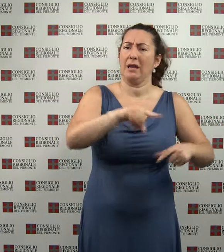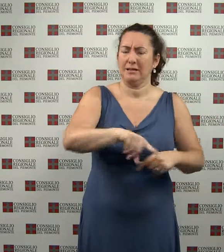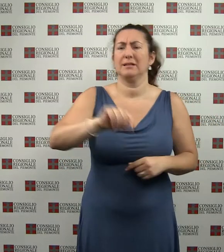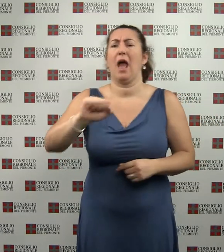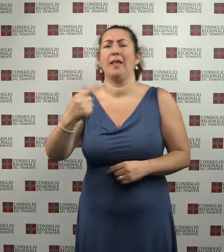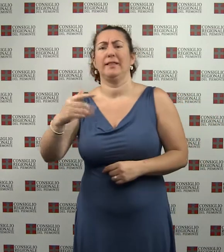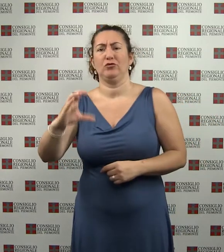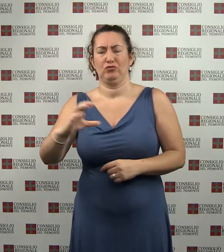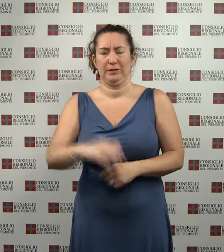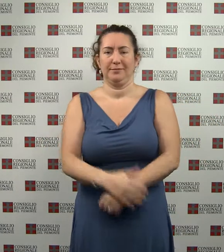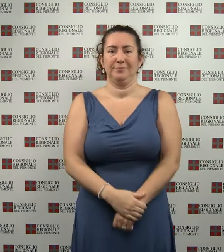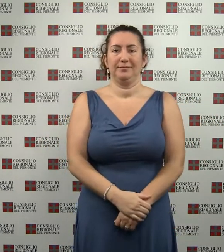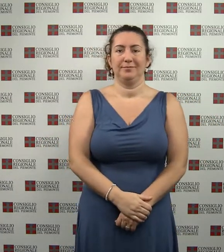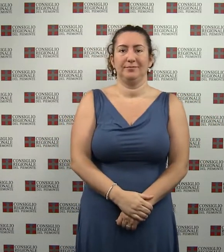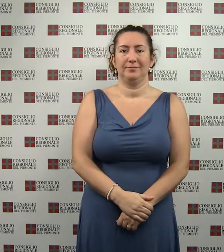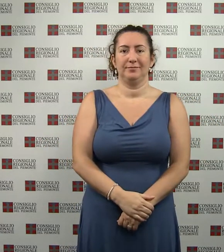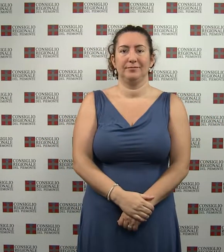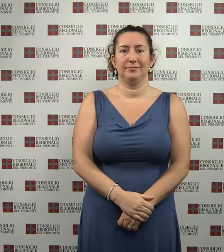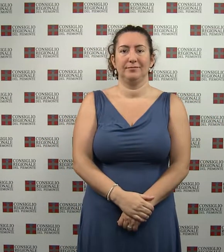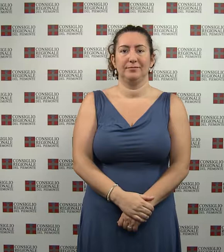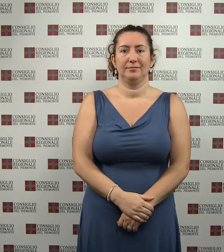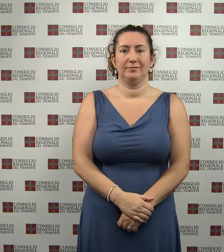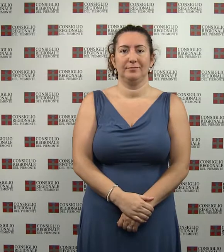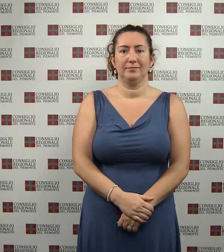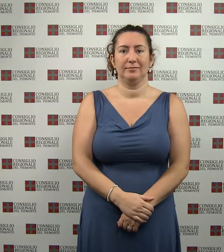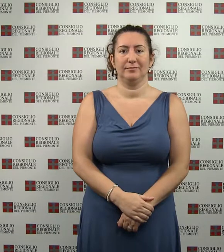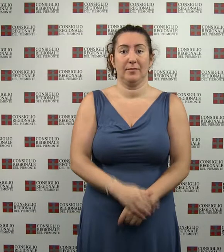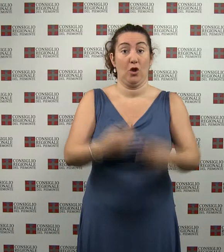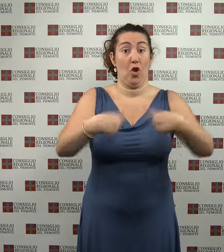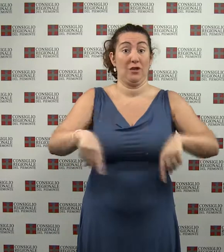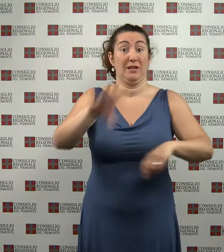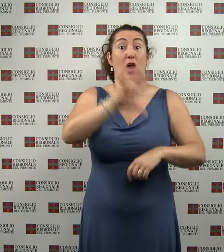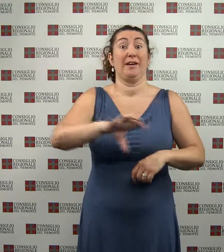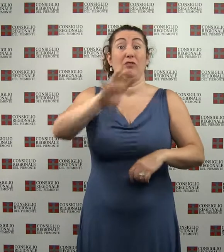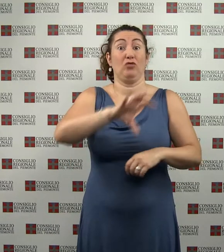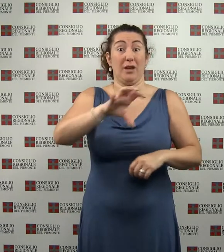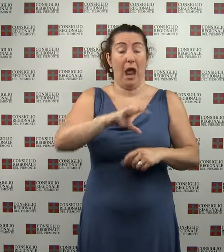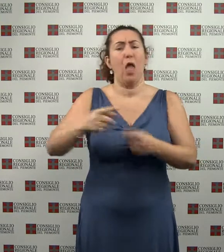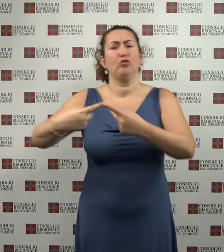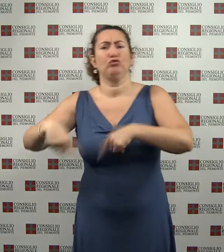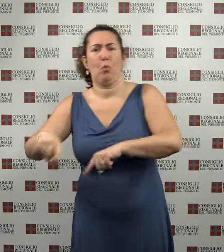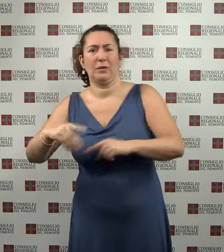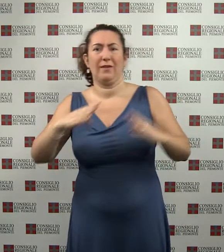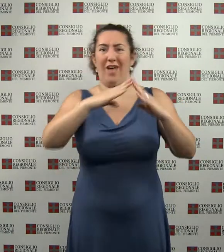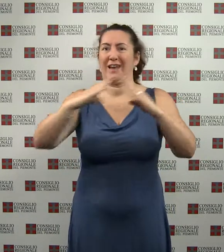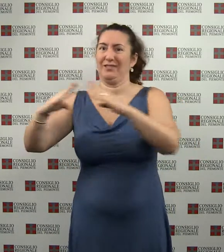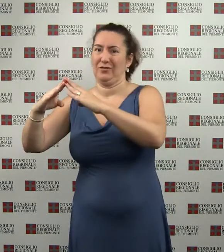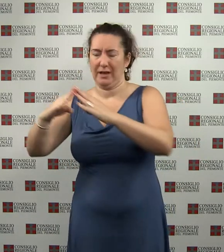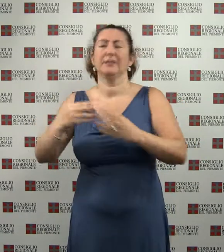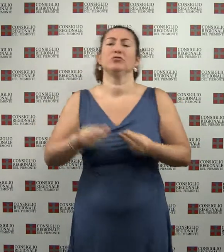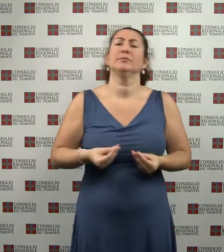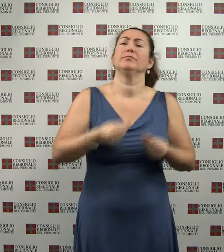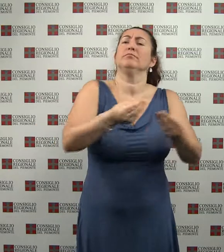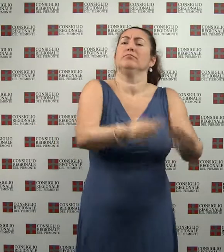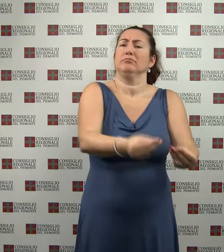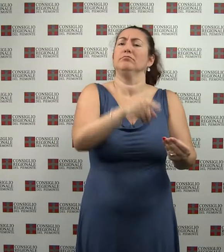Sette giorni in Consiglio I vertici del Consiglio regionale della Giunta hanno consegnato all'Arma dei Carabinieri il